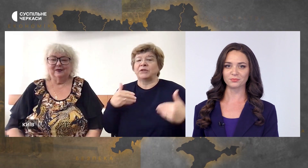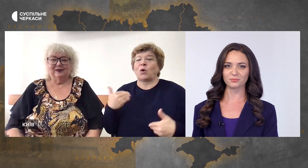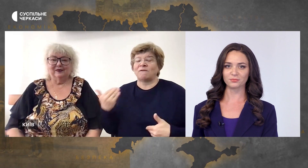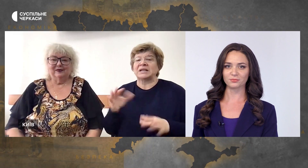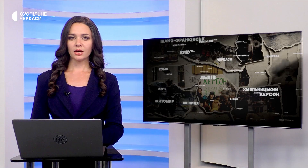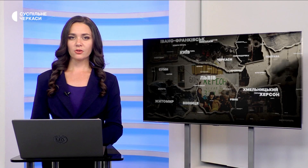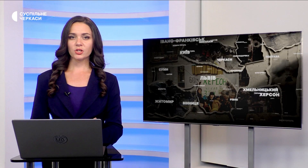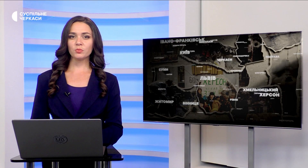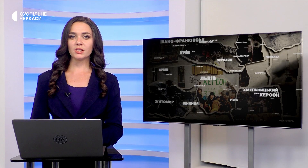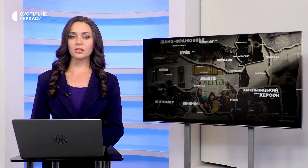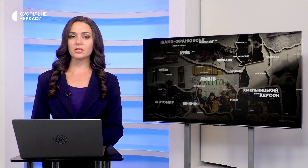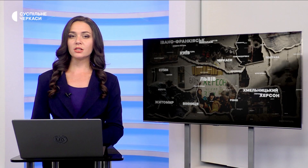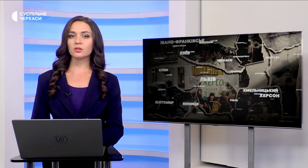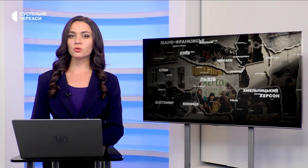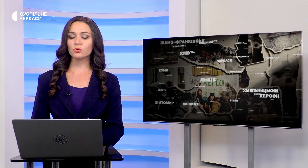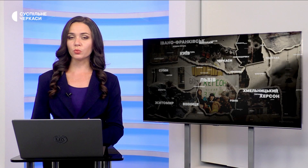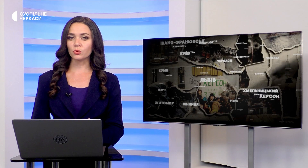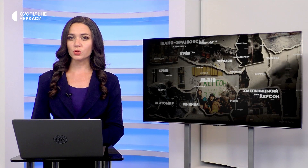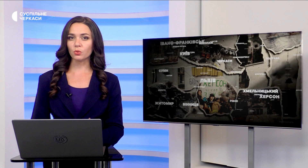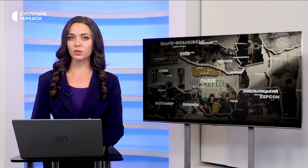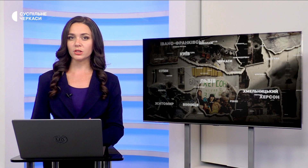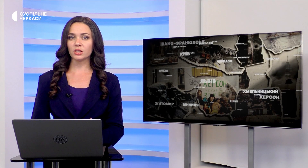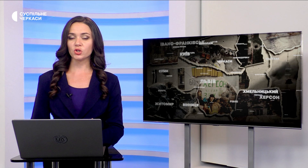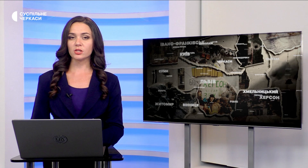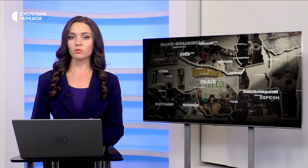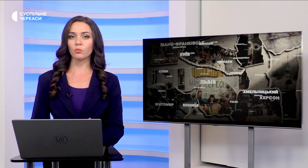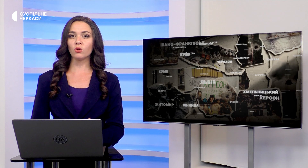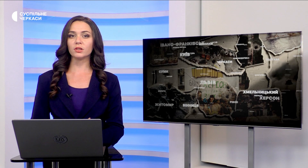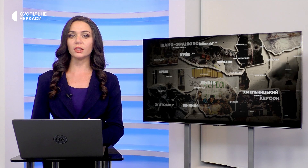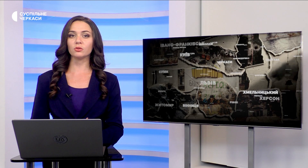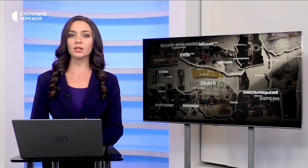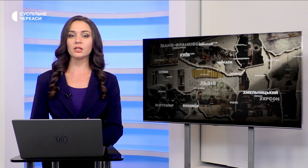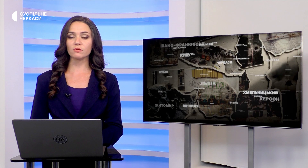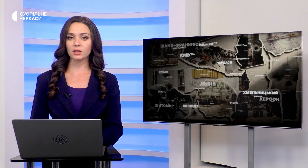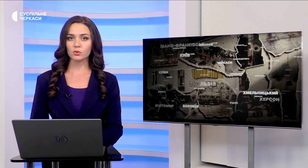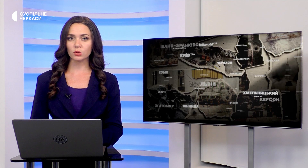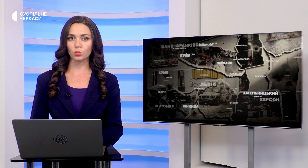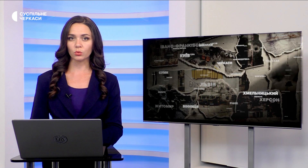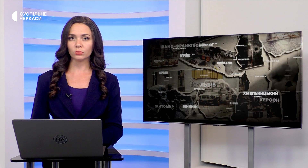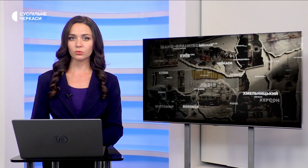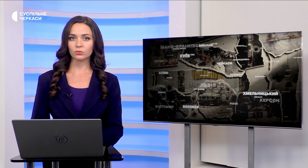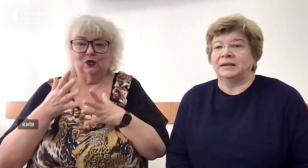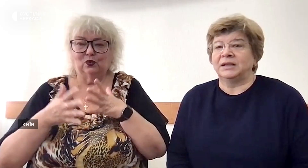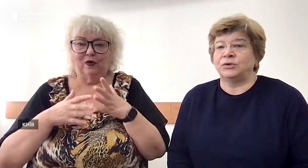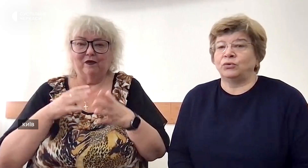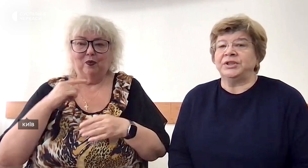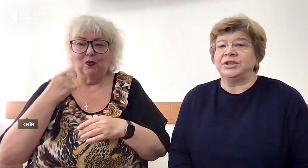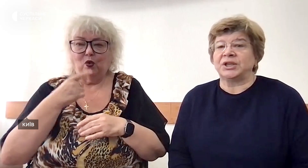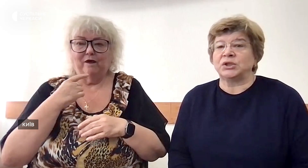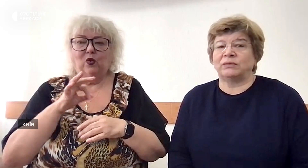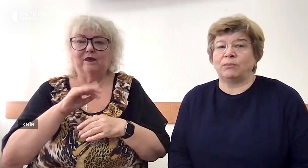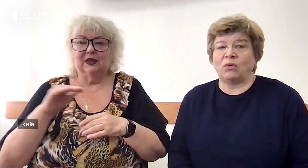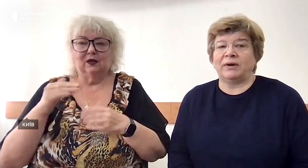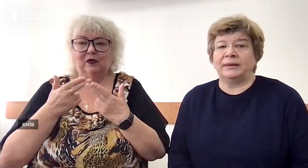Суспільного. Розкажи, будь ласка, наскільки доступною сьогодні є жестова мова для людей із вадами слуху? На